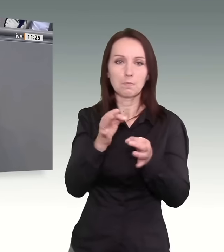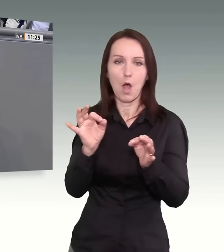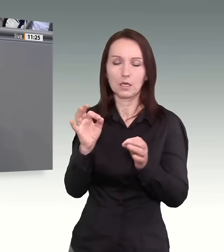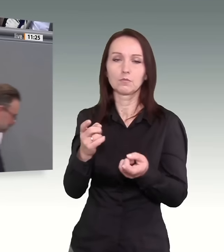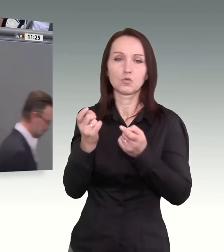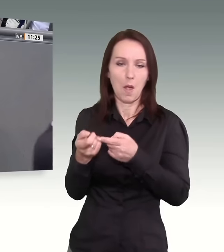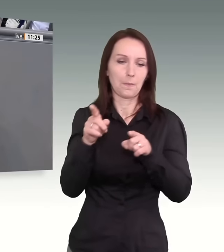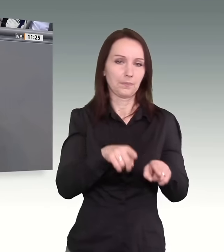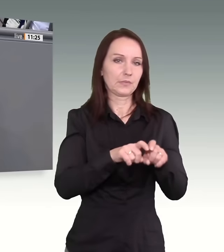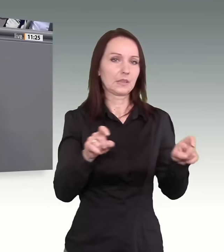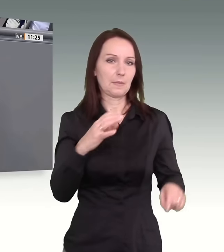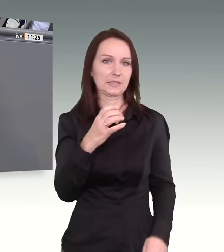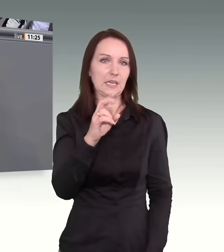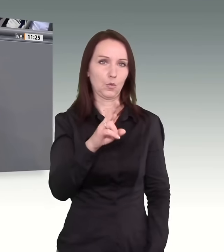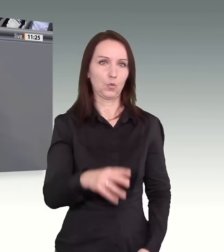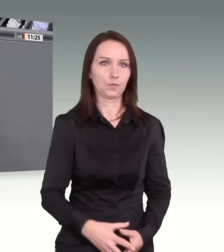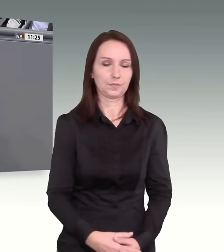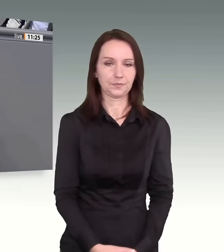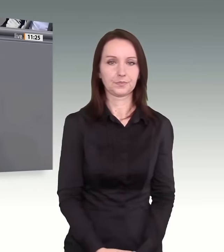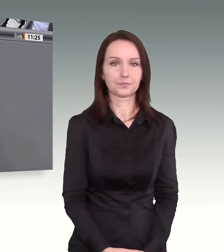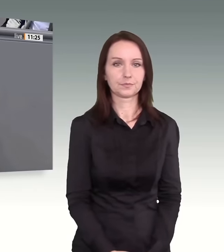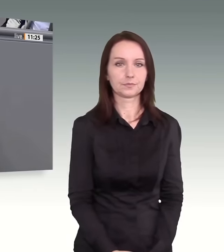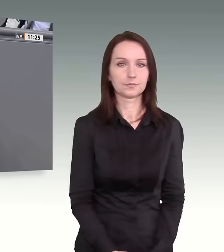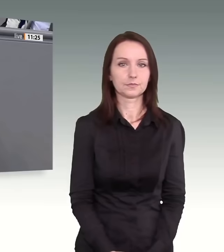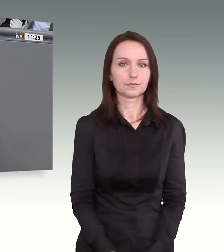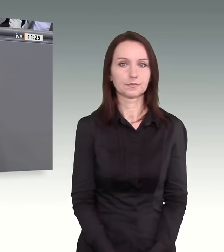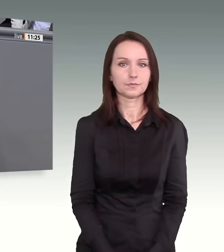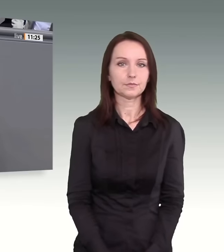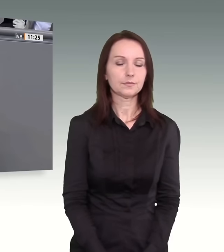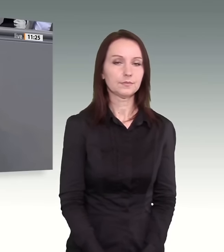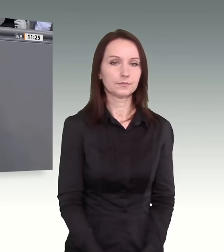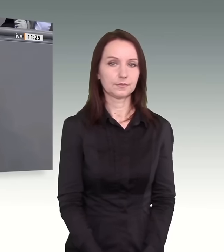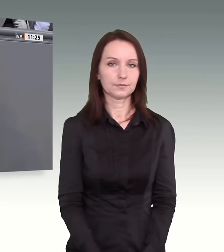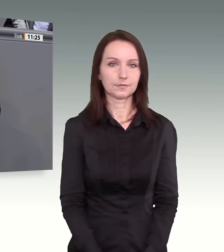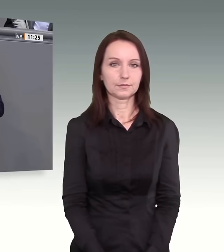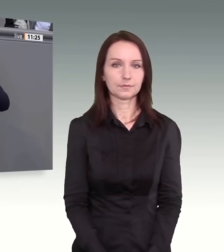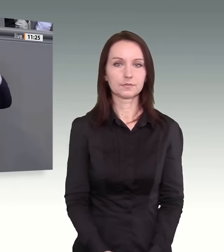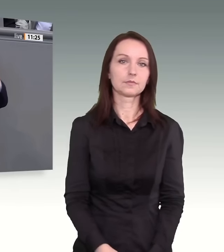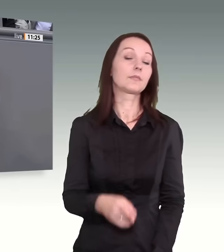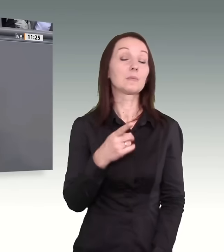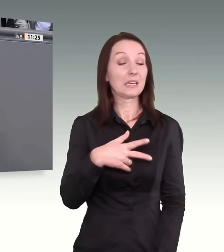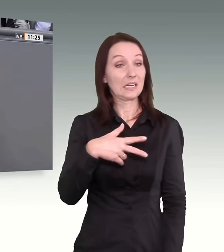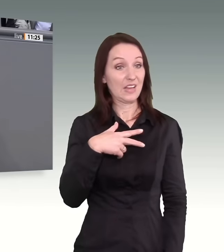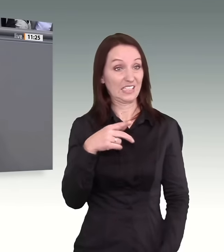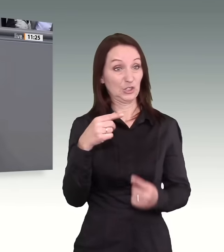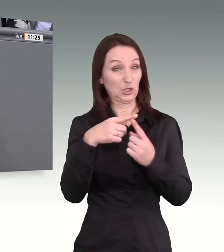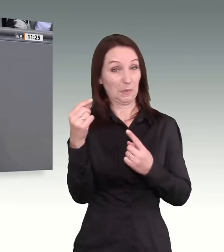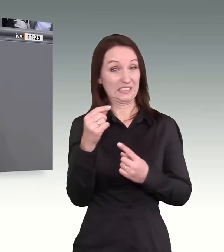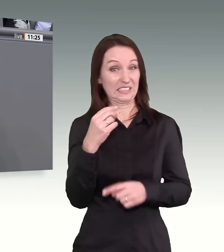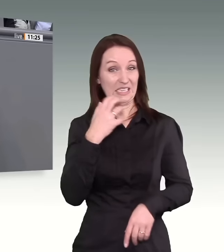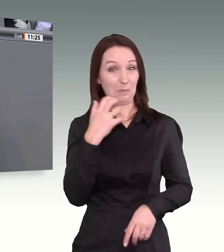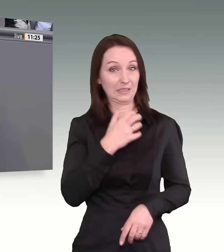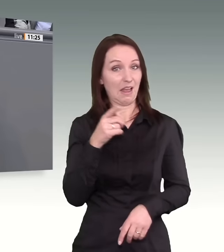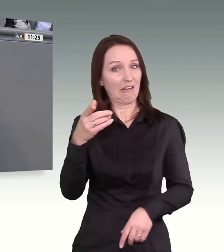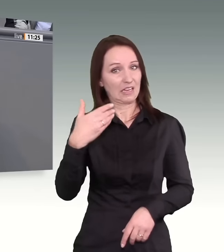Es ist ja nicht die wirkliche bittere Pointe, dass es dieses konspirative Treffen in